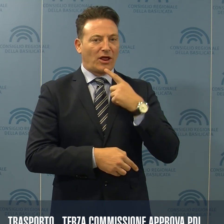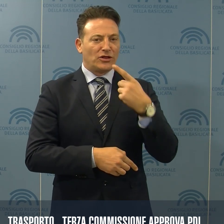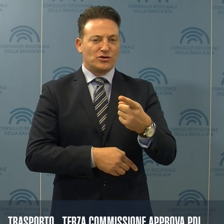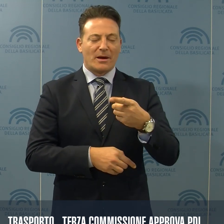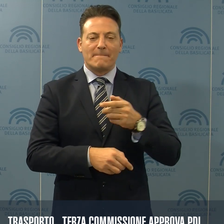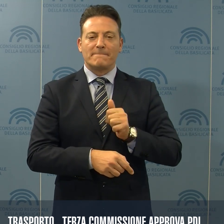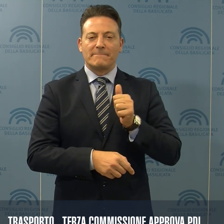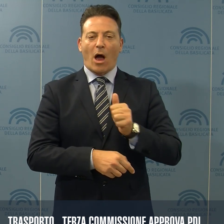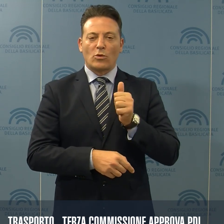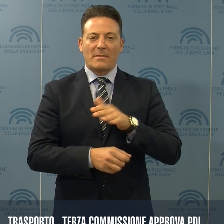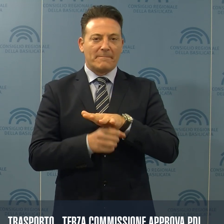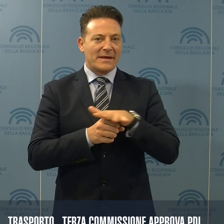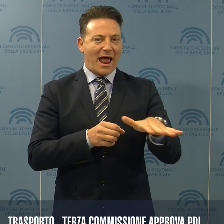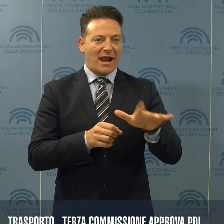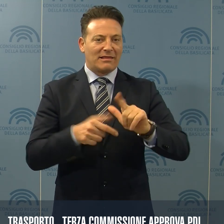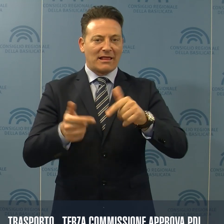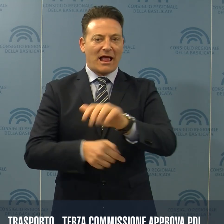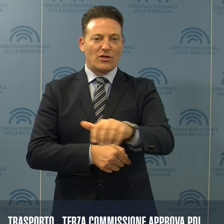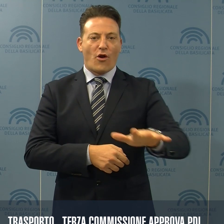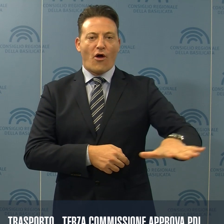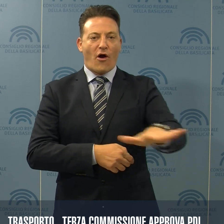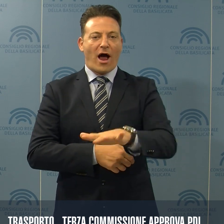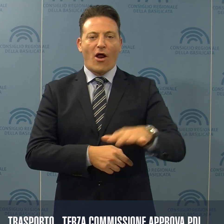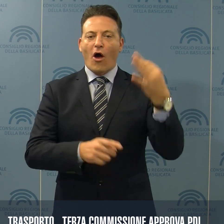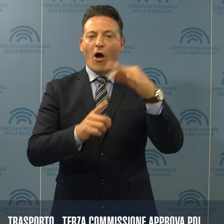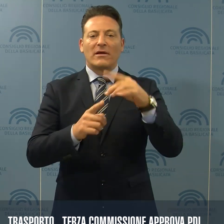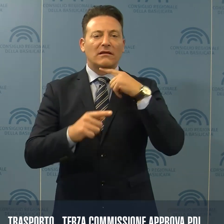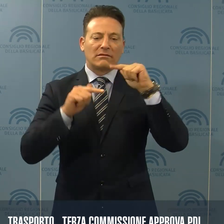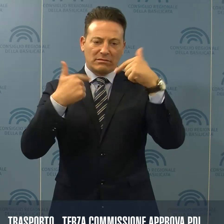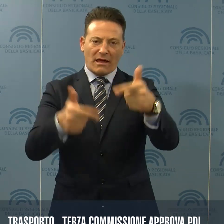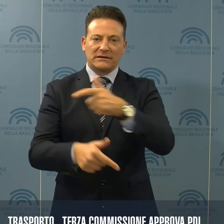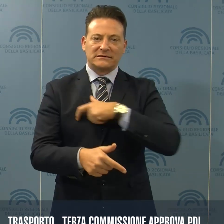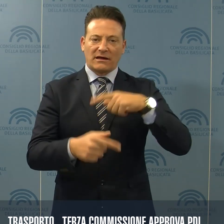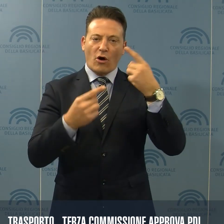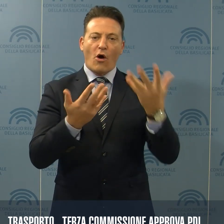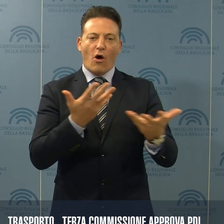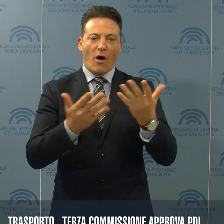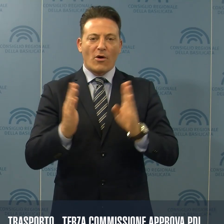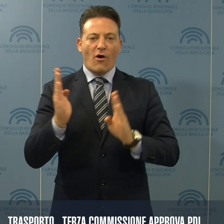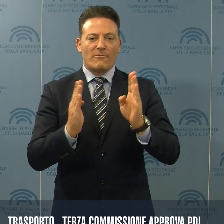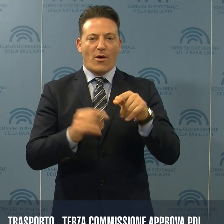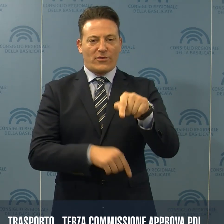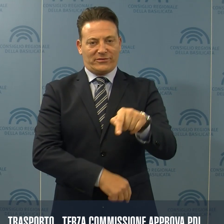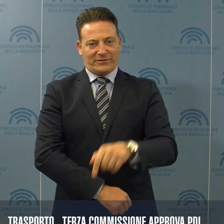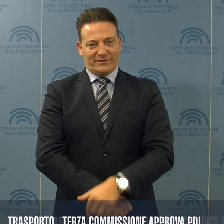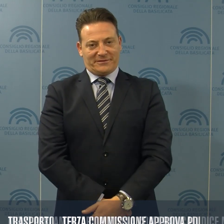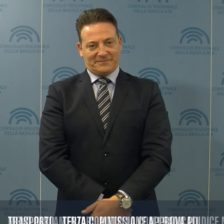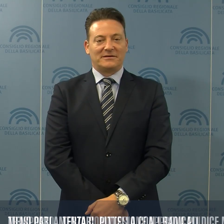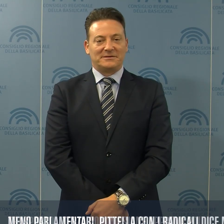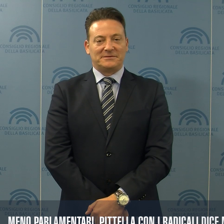la piena autonomia data agli enti locali al fine di far decidere ai sindaci le modalità dei detti rapporti.